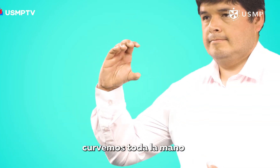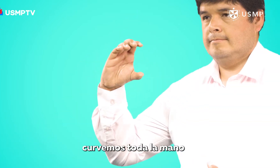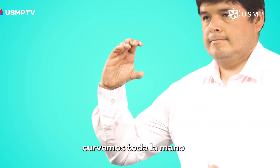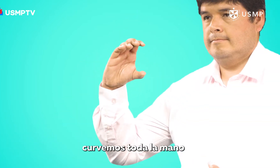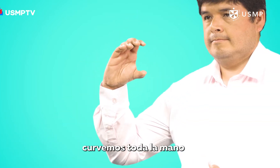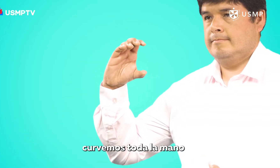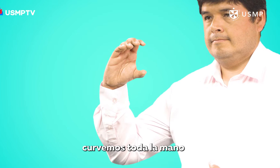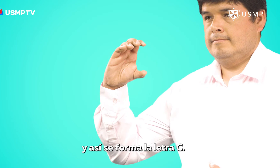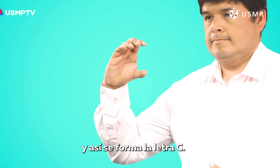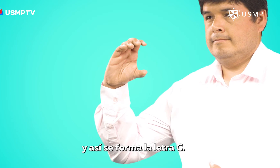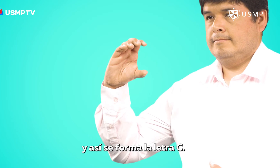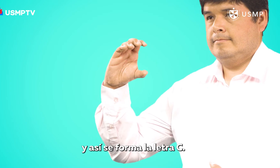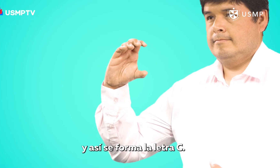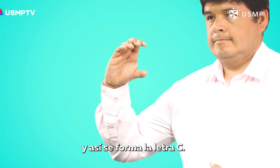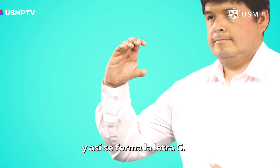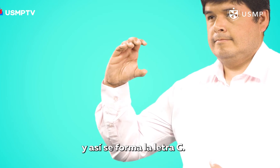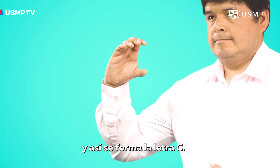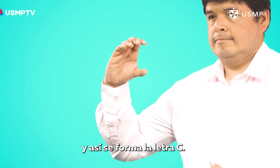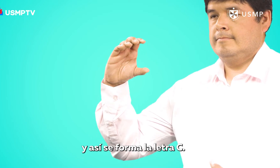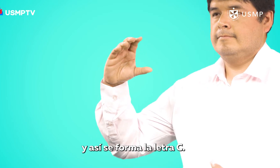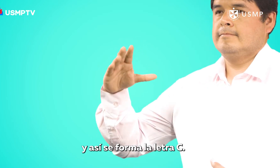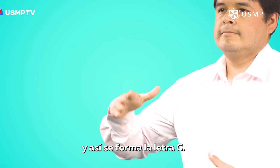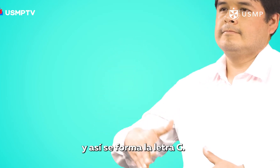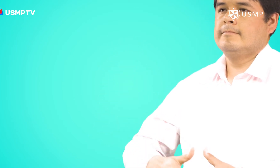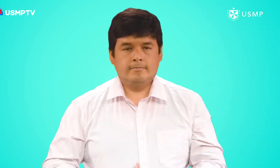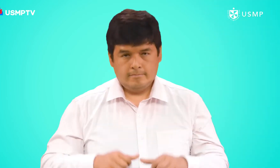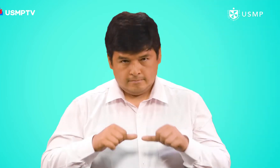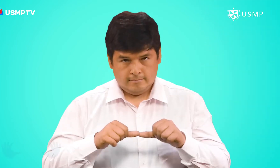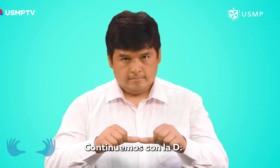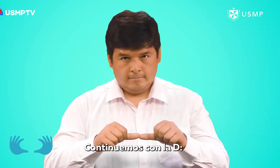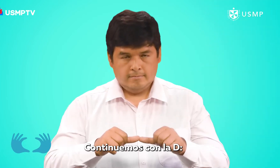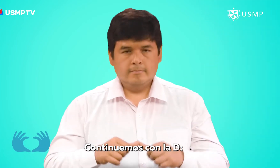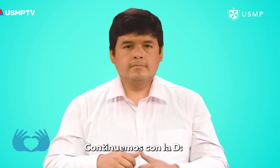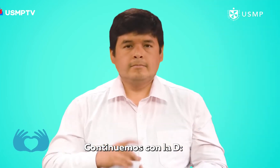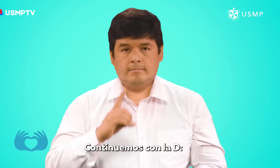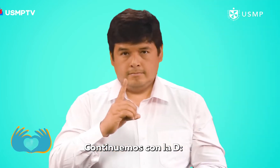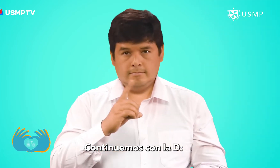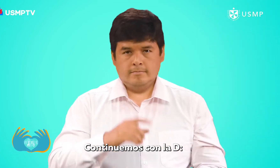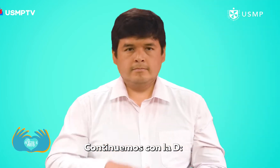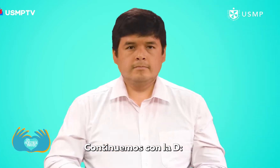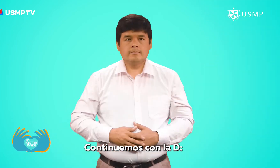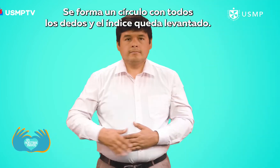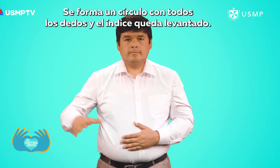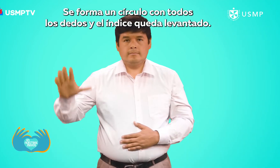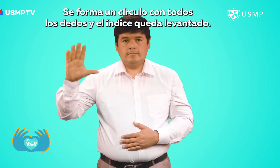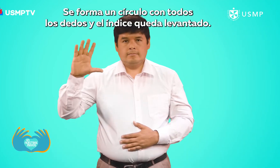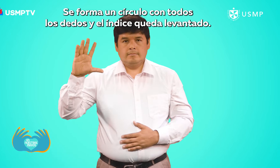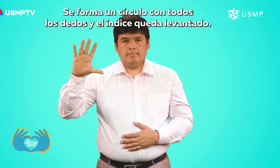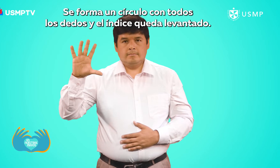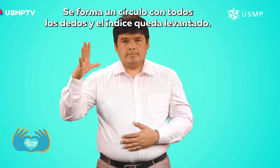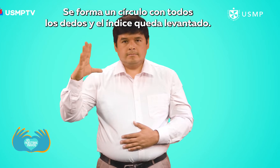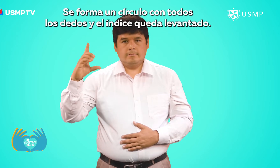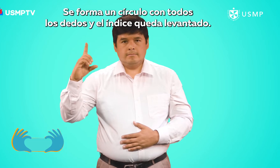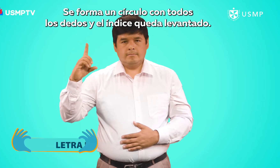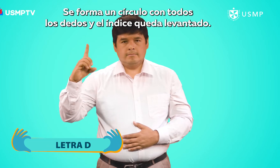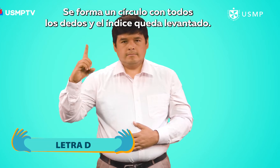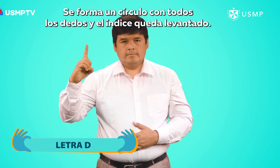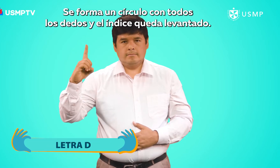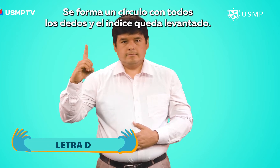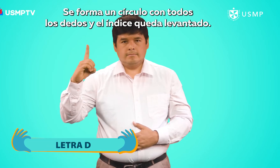toda la mano y así se forma la letra C. Continuemos con la D. Se forma un círculo con todos los dedos y